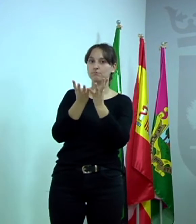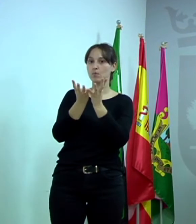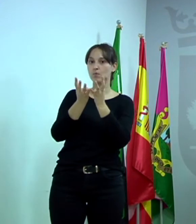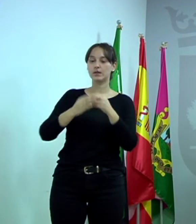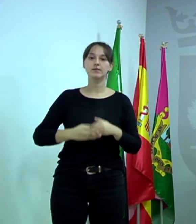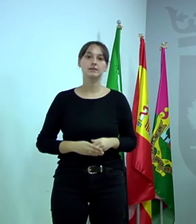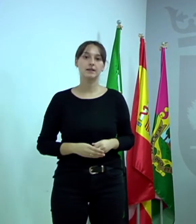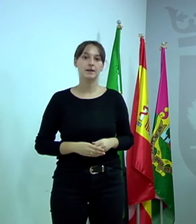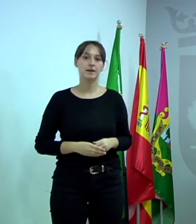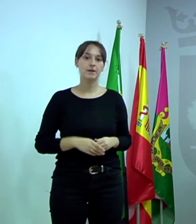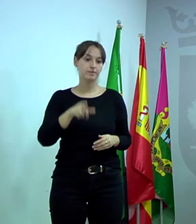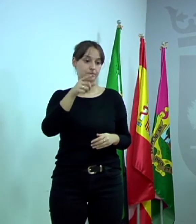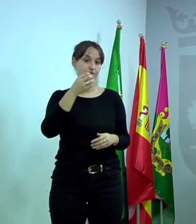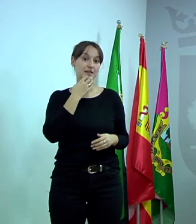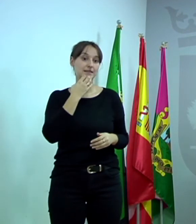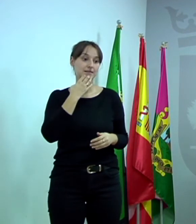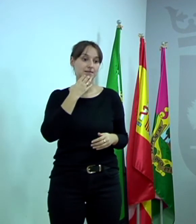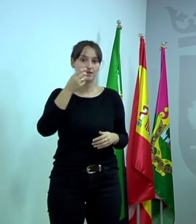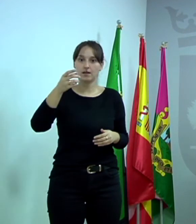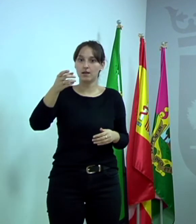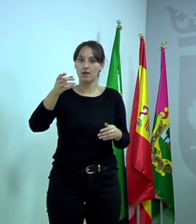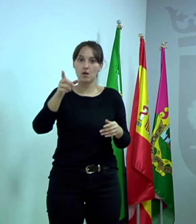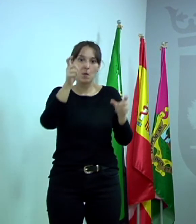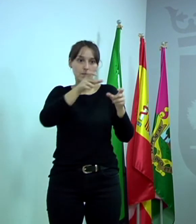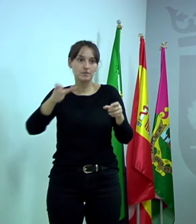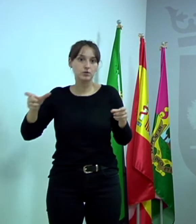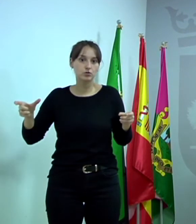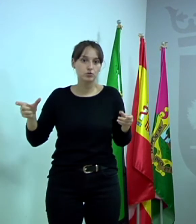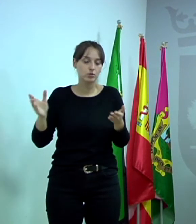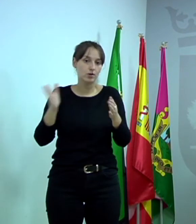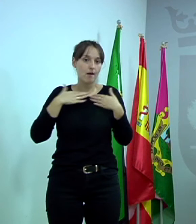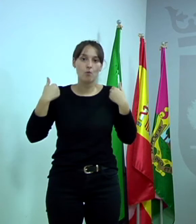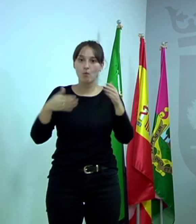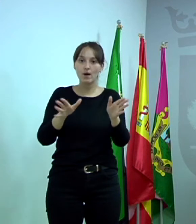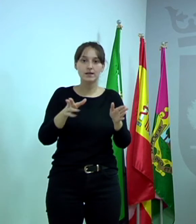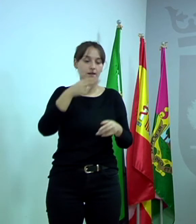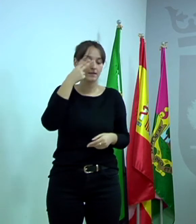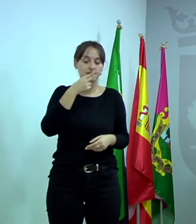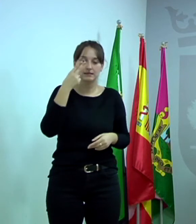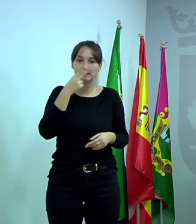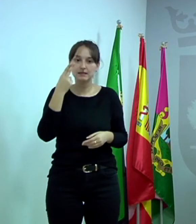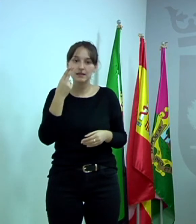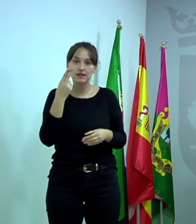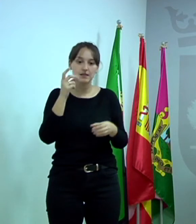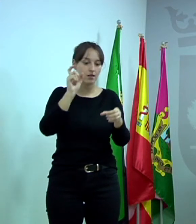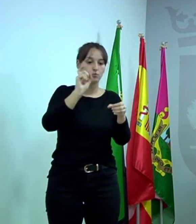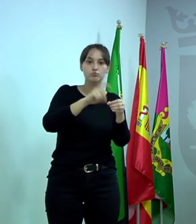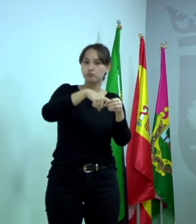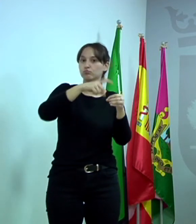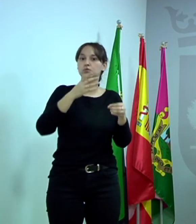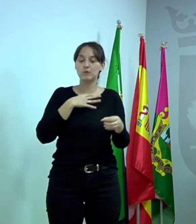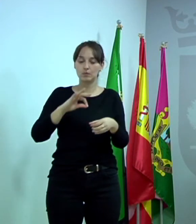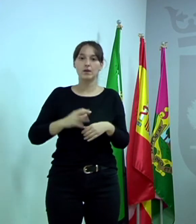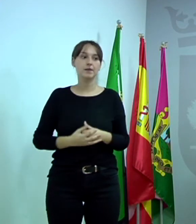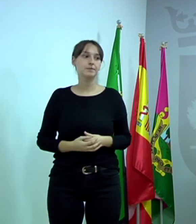O quien está interesado puede entrar en esta plataforma para ver toda la información. Sí, a través de la página web municipal. Eso, es un poco lo mismo.